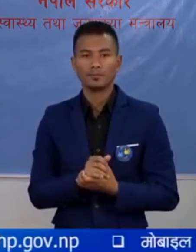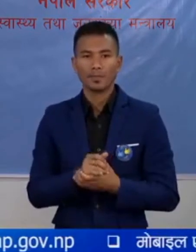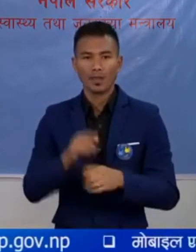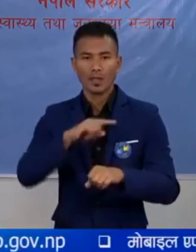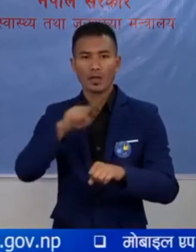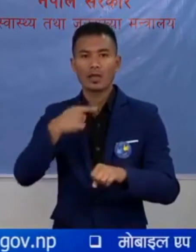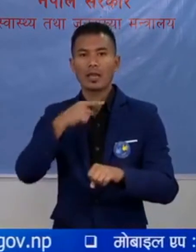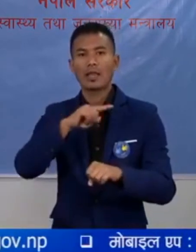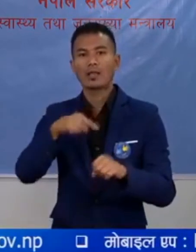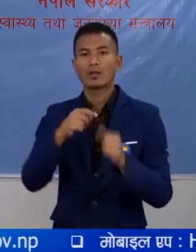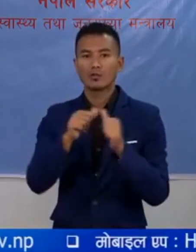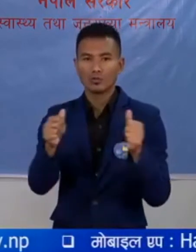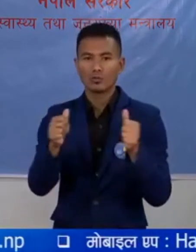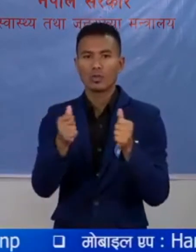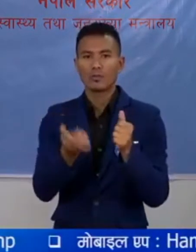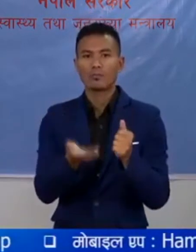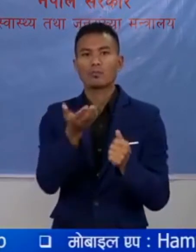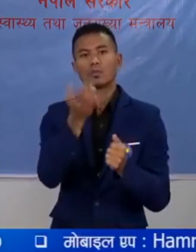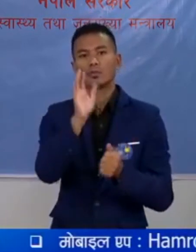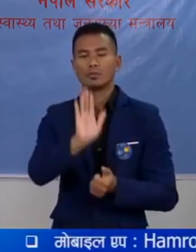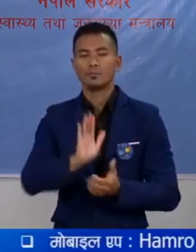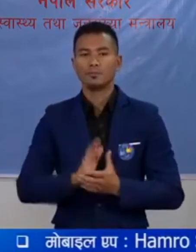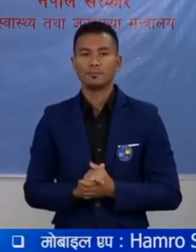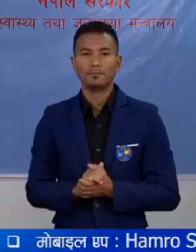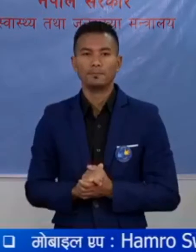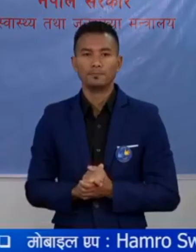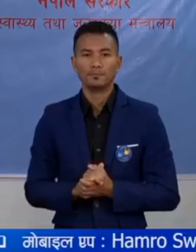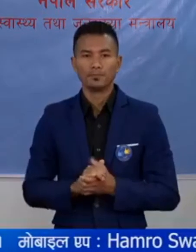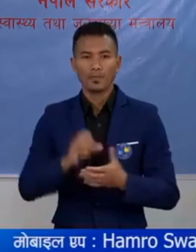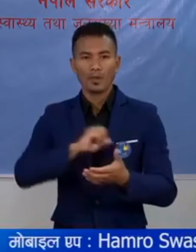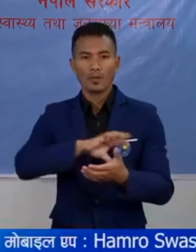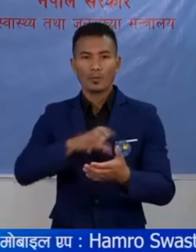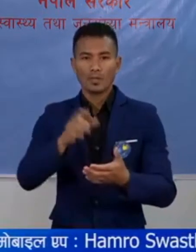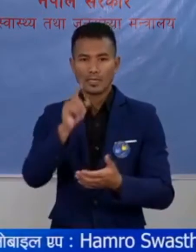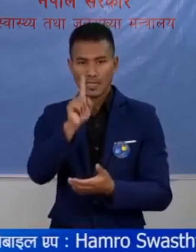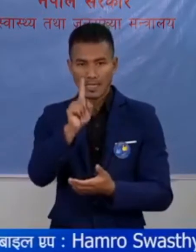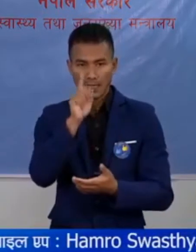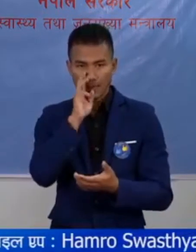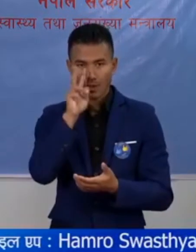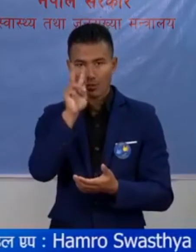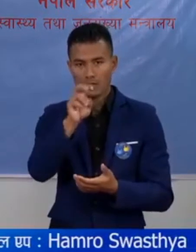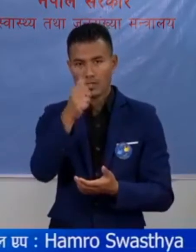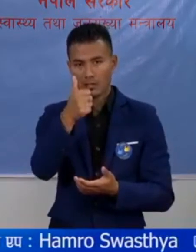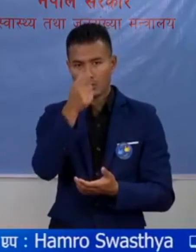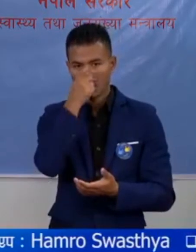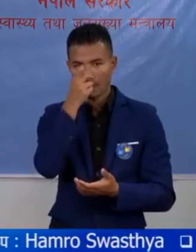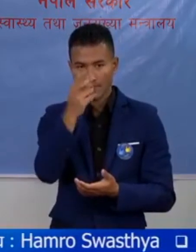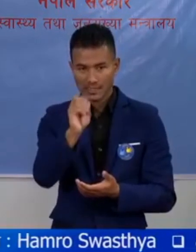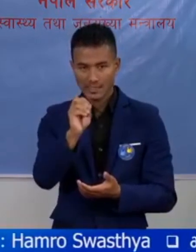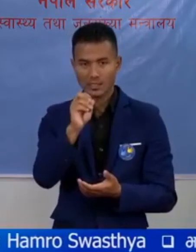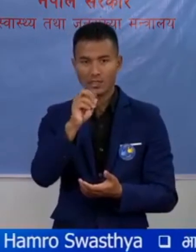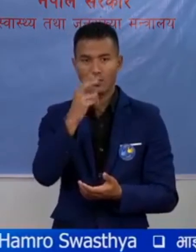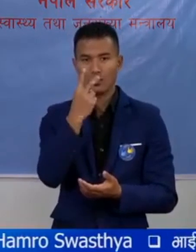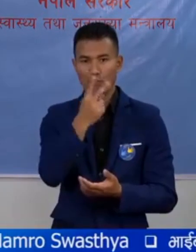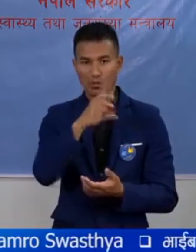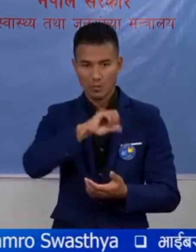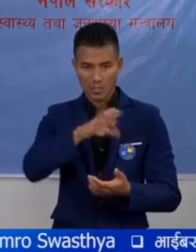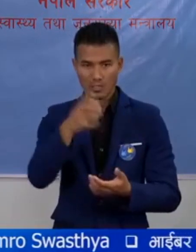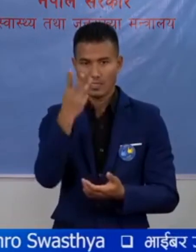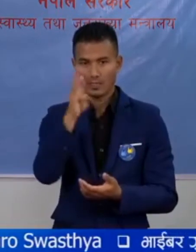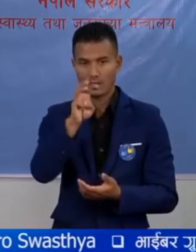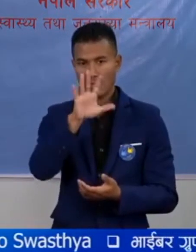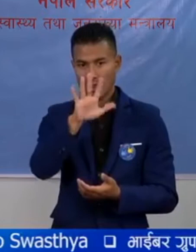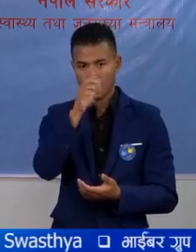गंटा गंटा मा चाइए इसको ब्रिद्धी भई रहेको छो प्रदेश नमर एक मा आलसम मा 2,620 प्रदेश नमर दुई मा 3